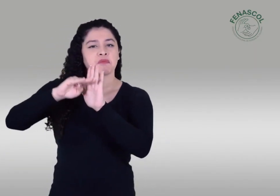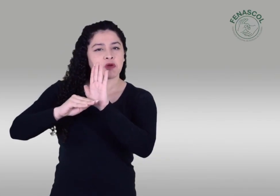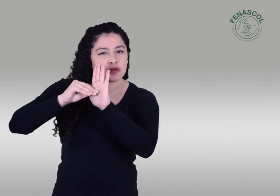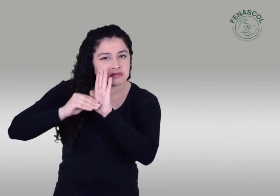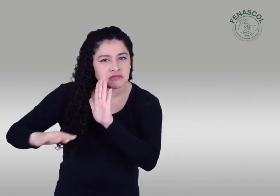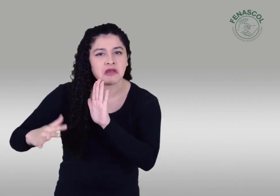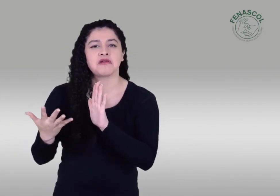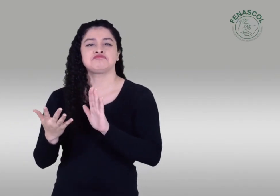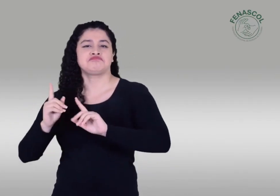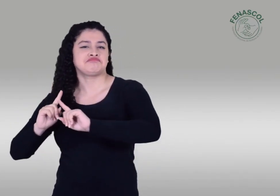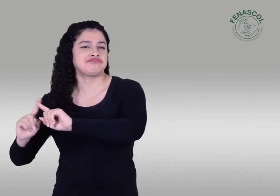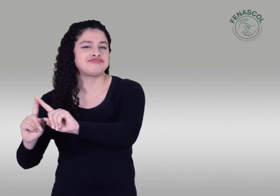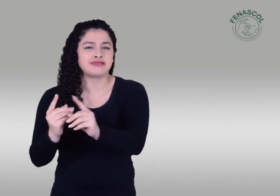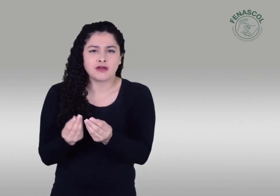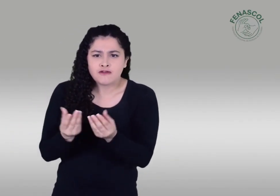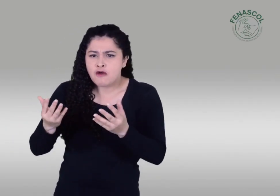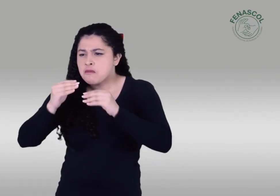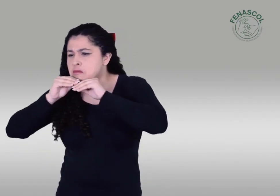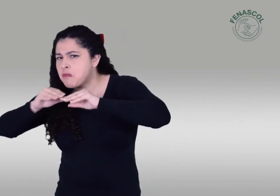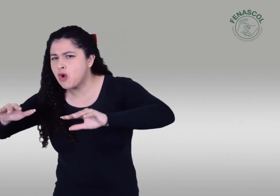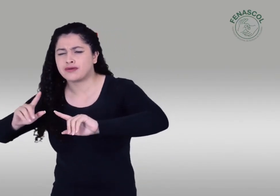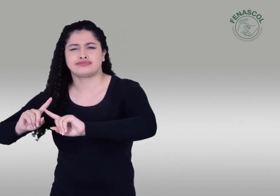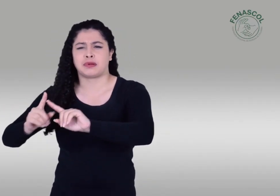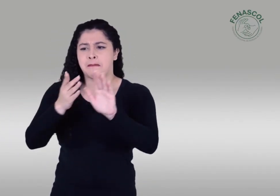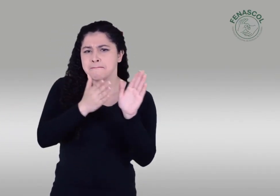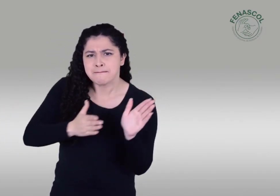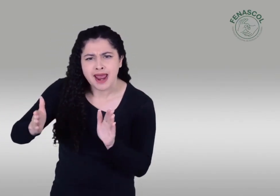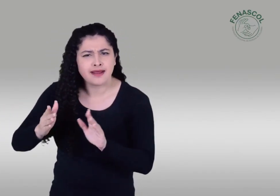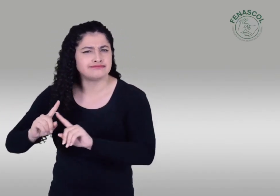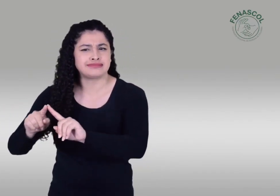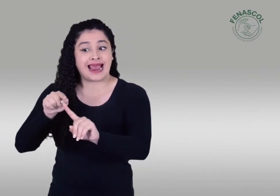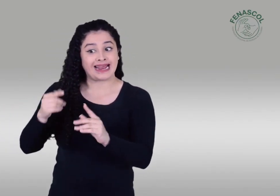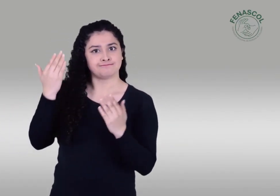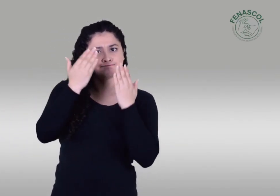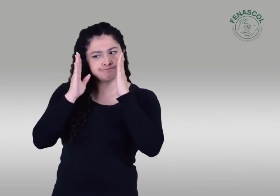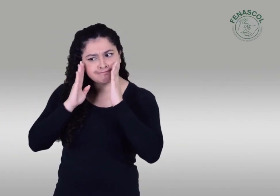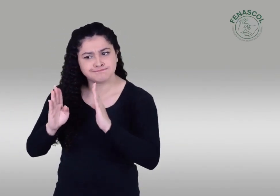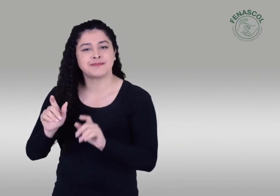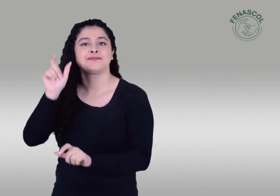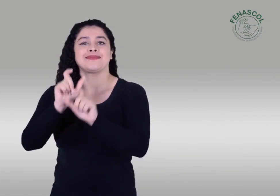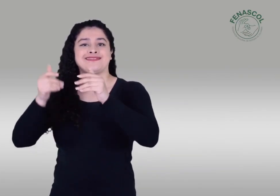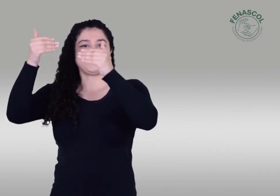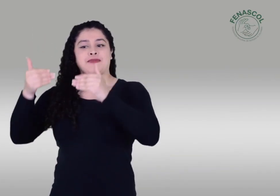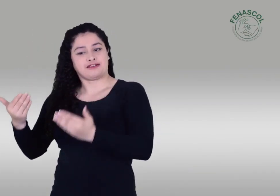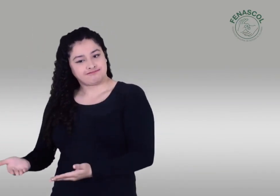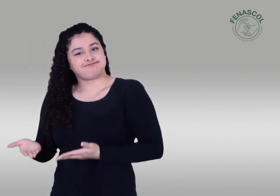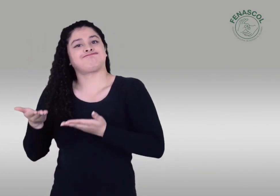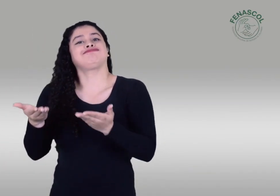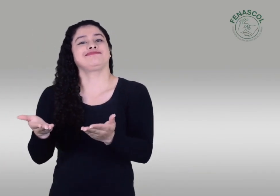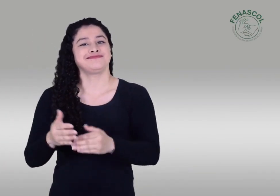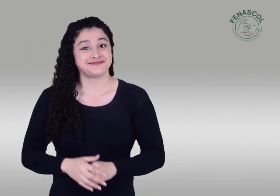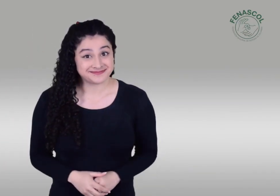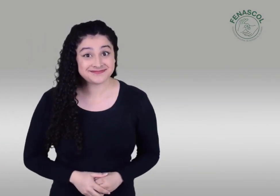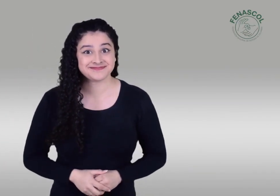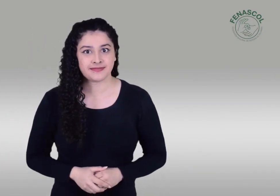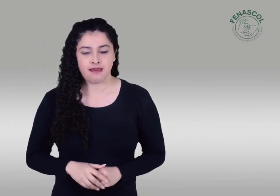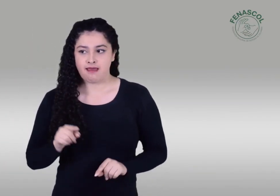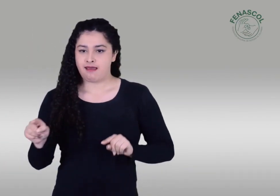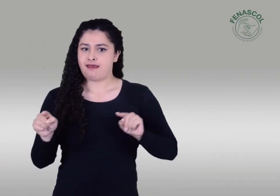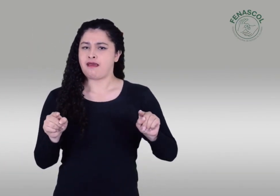políticas públicas, planeación y demás acciones para las personas con discapacidad. Si quieres más